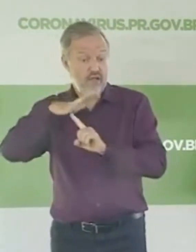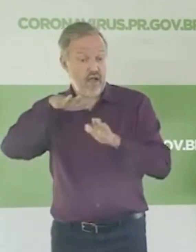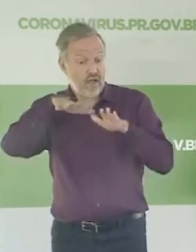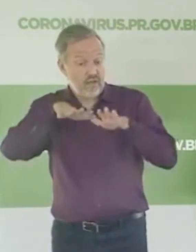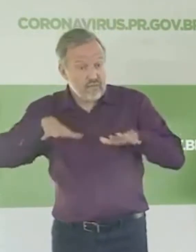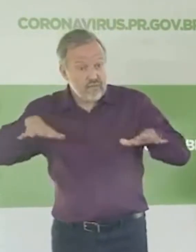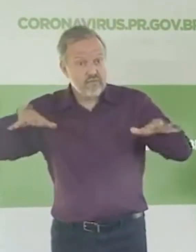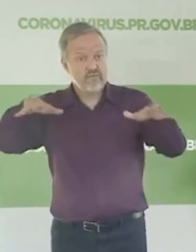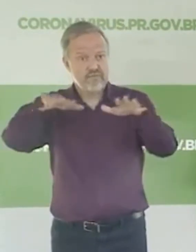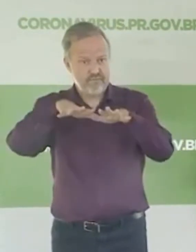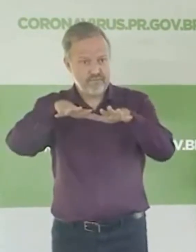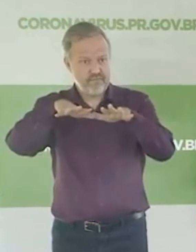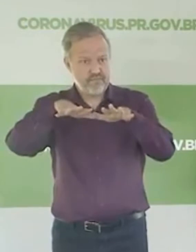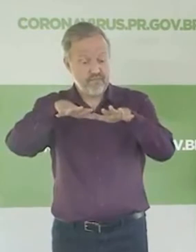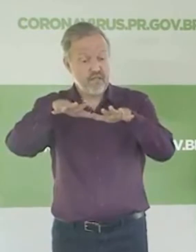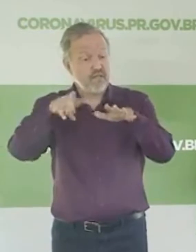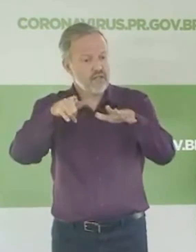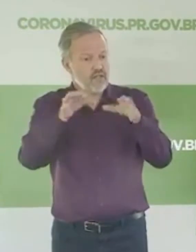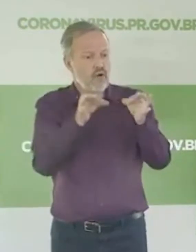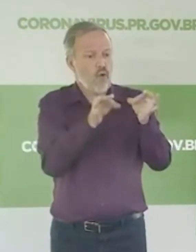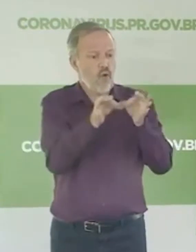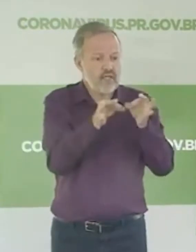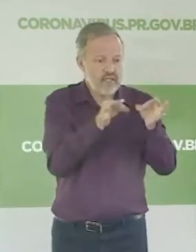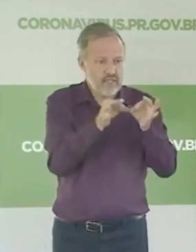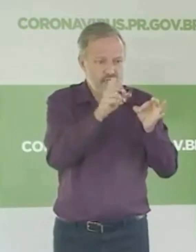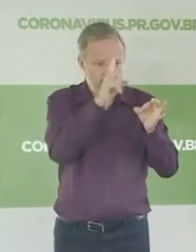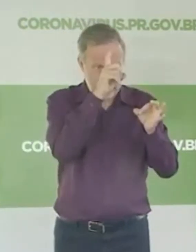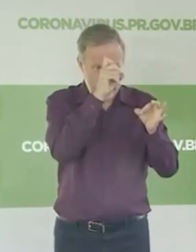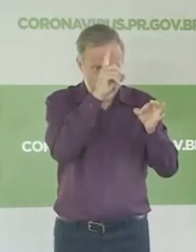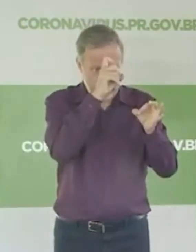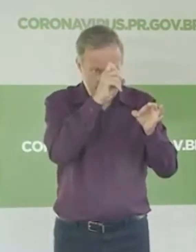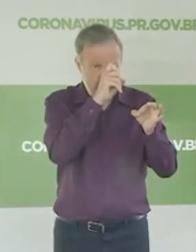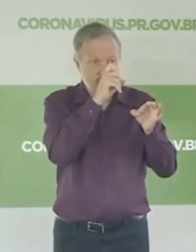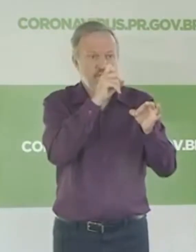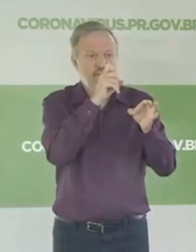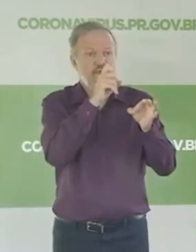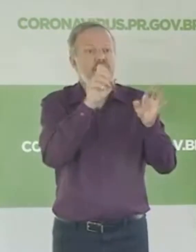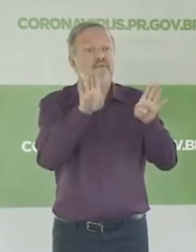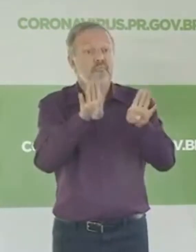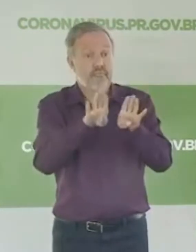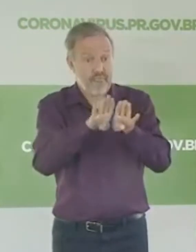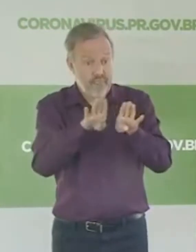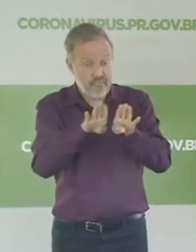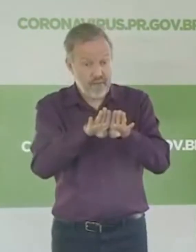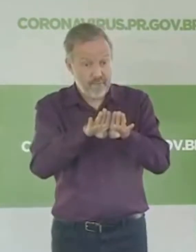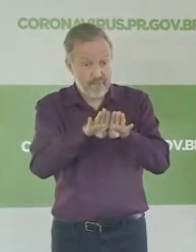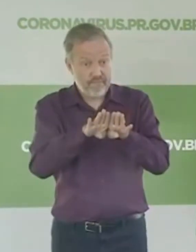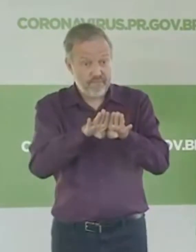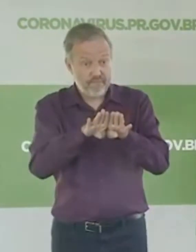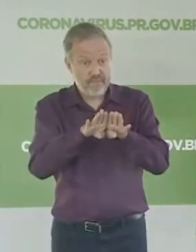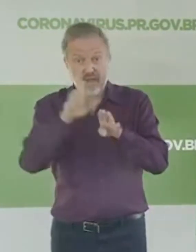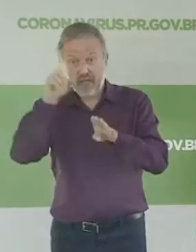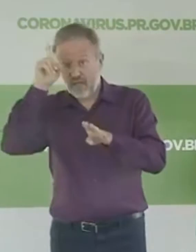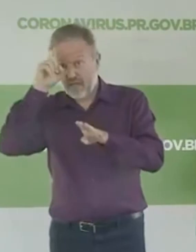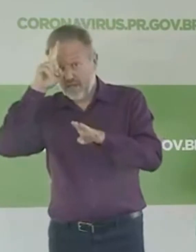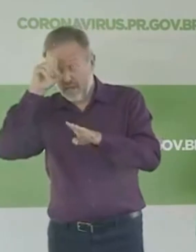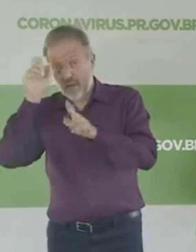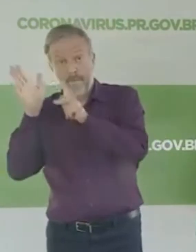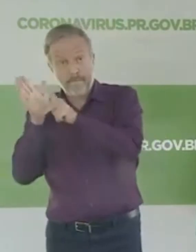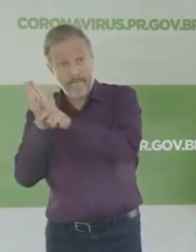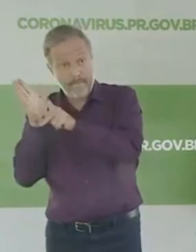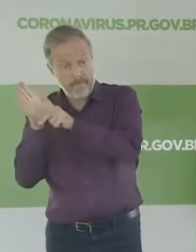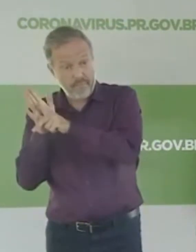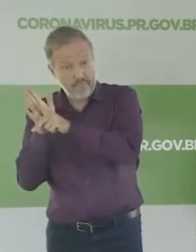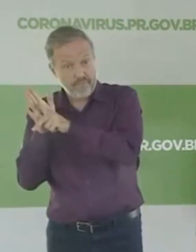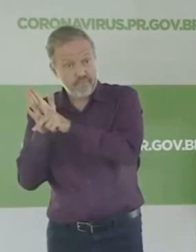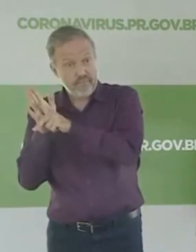Nós estamos organizados com os hospitais públicos do nosso estado, estamos organizados com os hospitais filantrópicos e